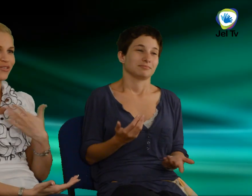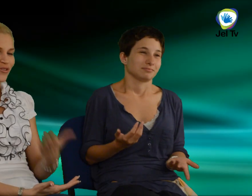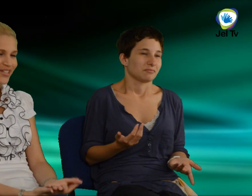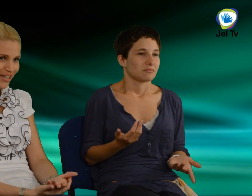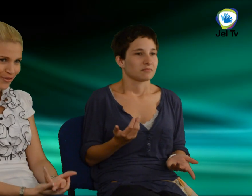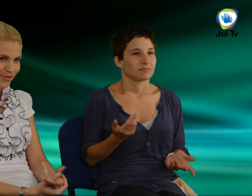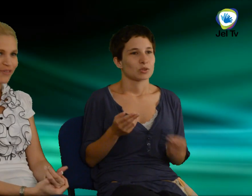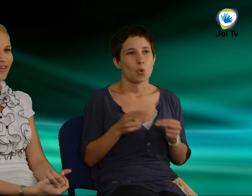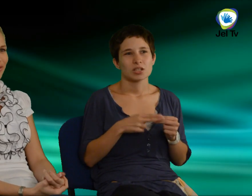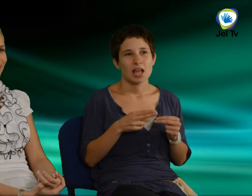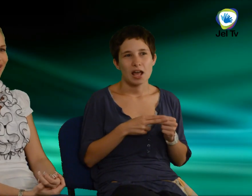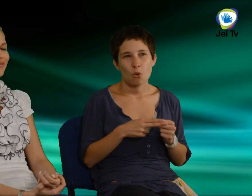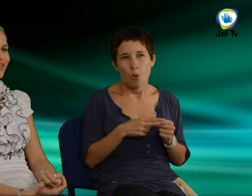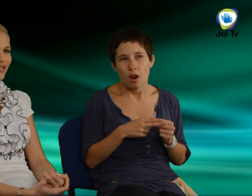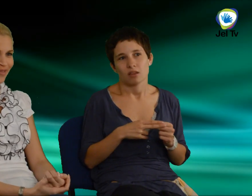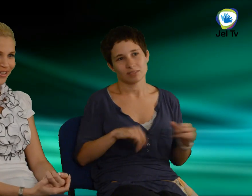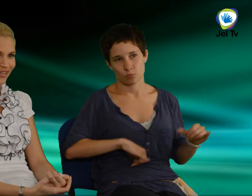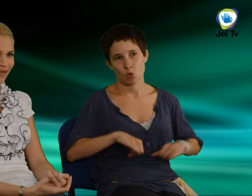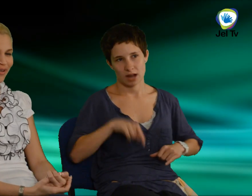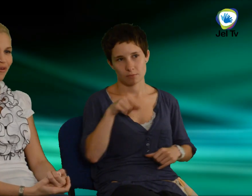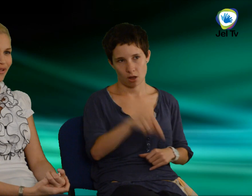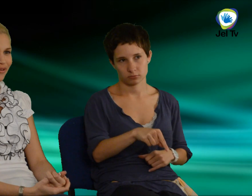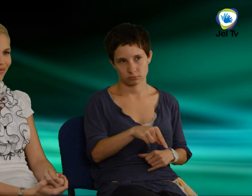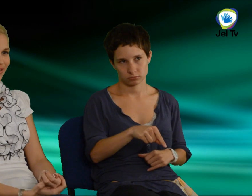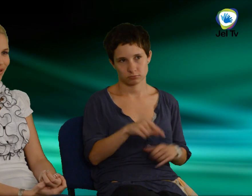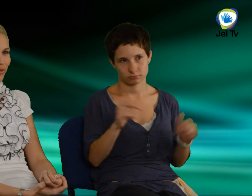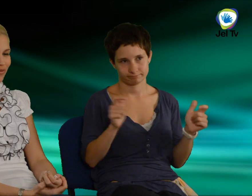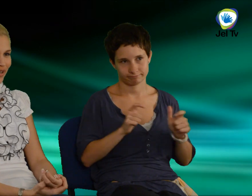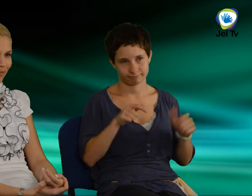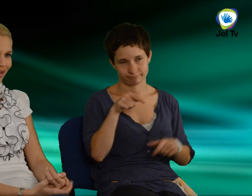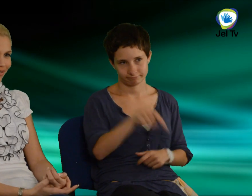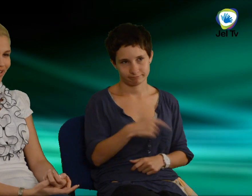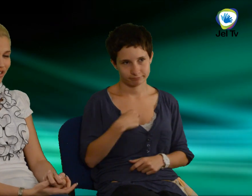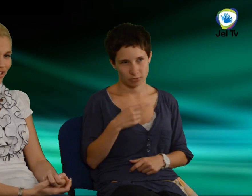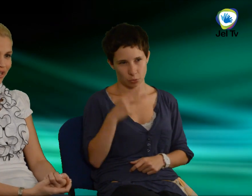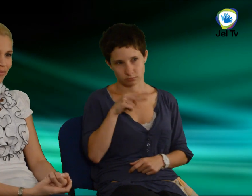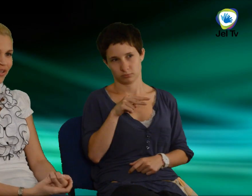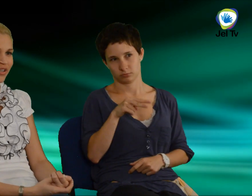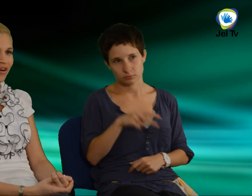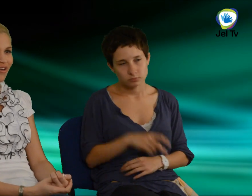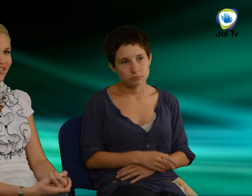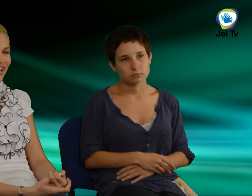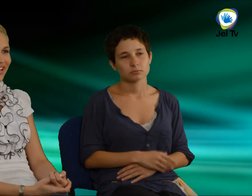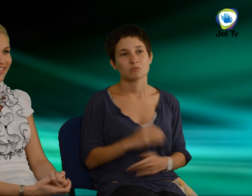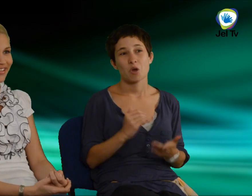közelről, februárban ismerkedtem meg, amikor volt a hóvirepál verseny. Használni,